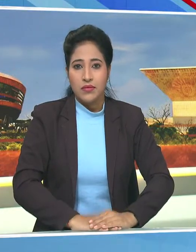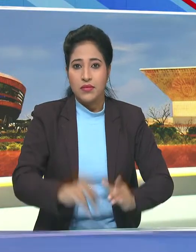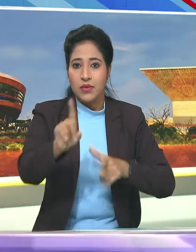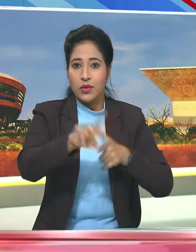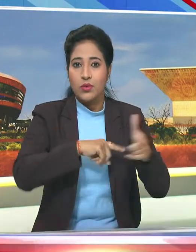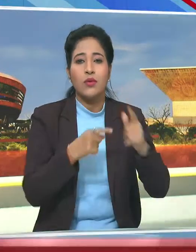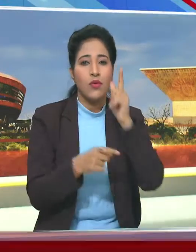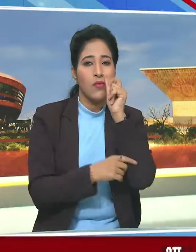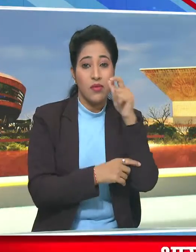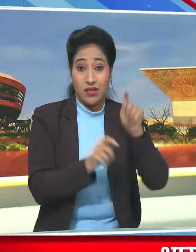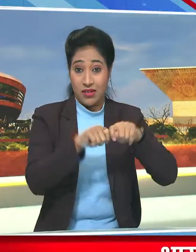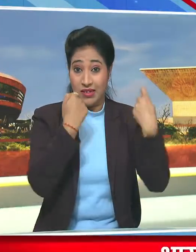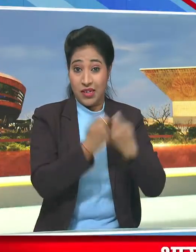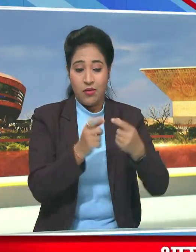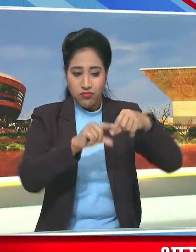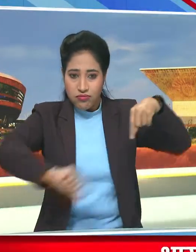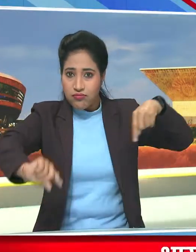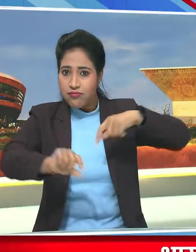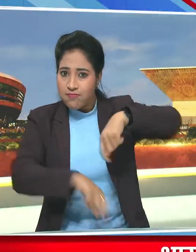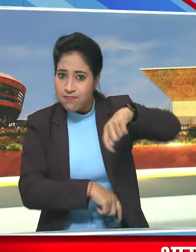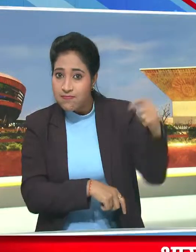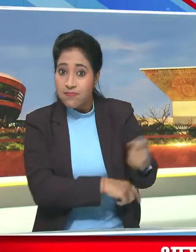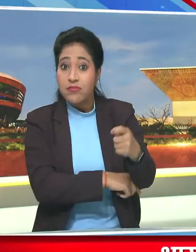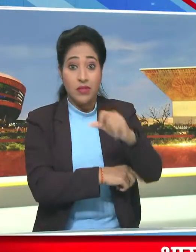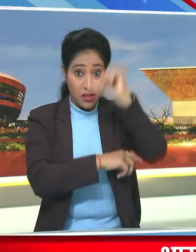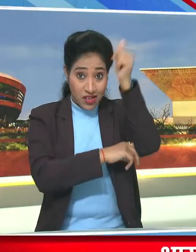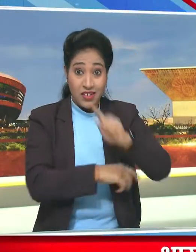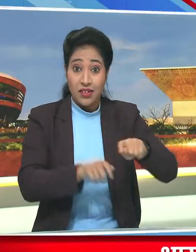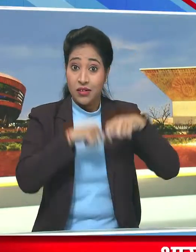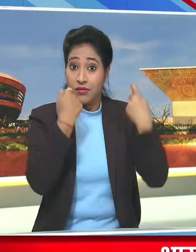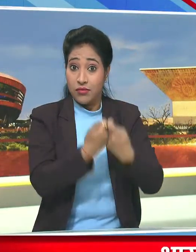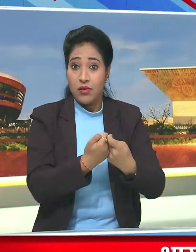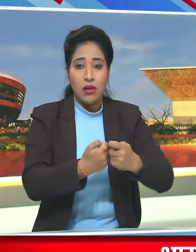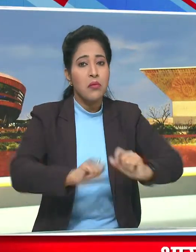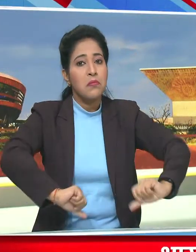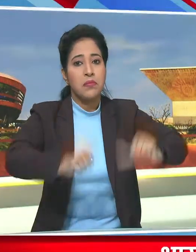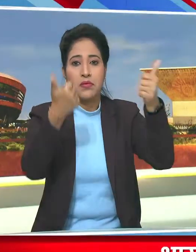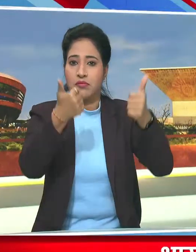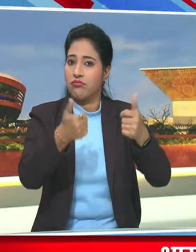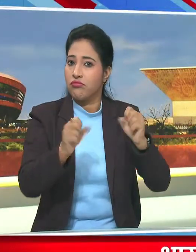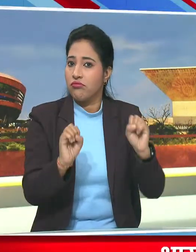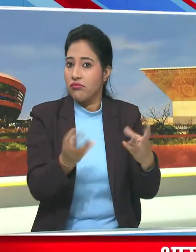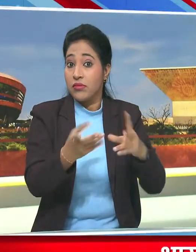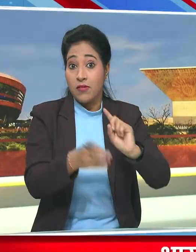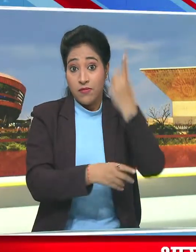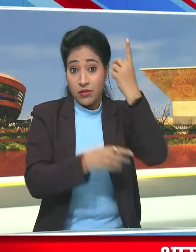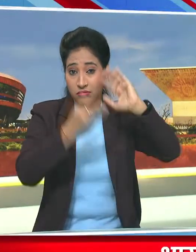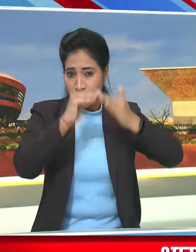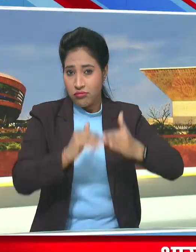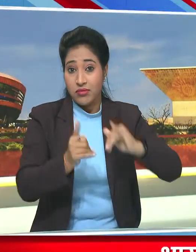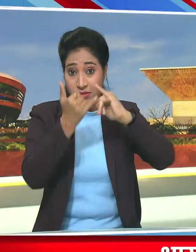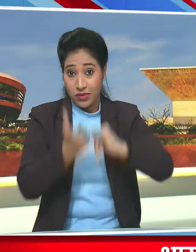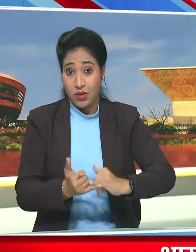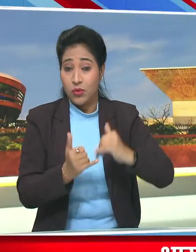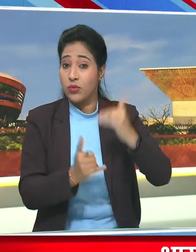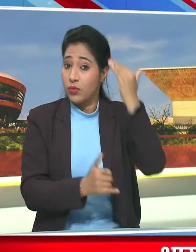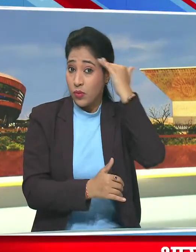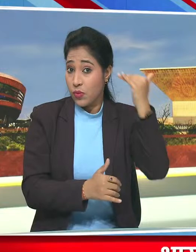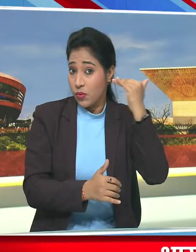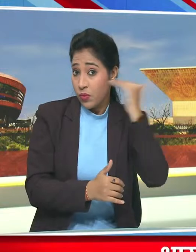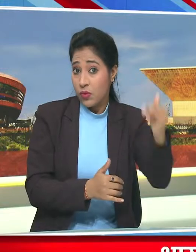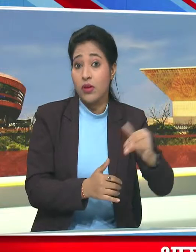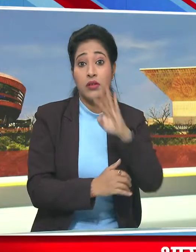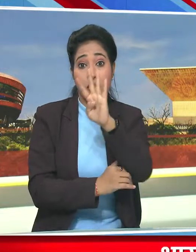जूनियर पुरुष होकी विश्कप में भालते टीम ने जीत के साथ किया आगास पहले मैच में दक्षन कोर्या खोदी चार तू से